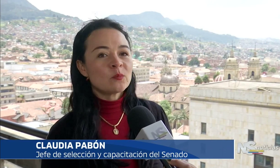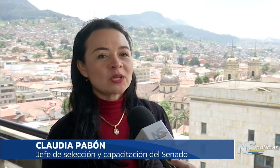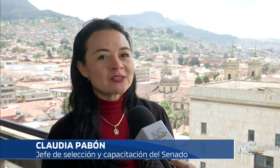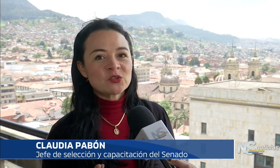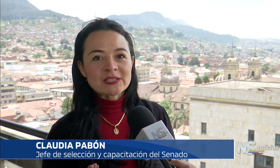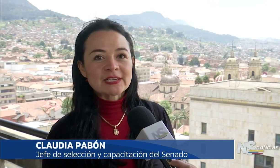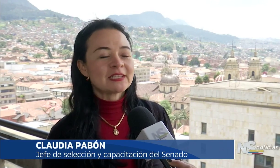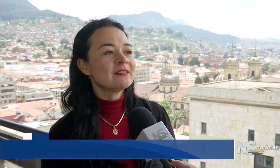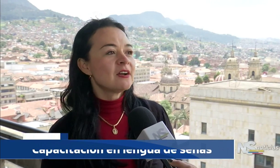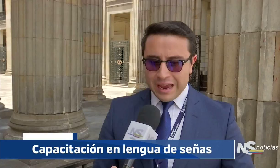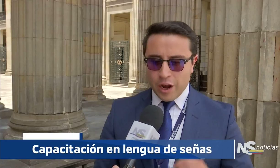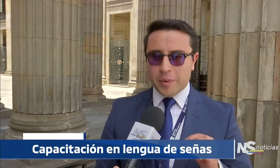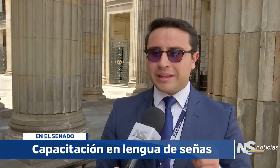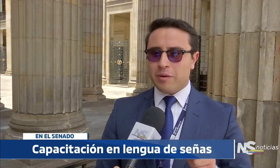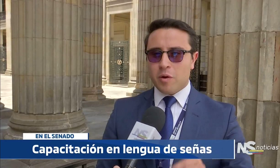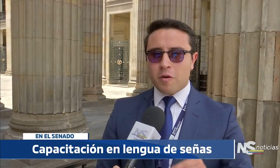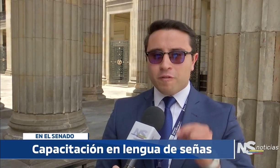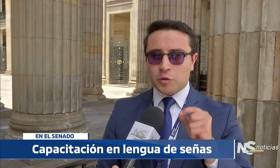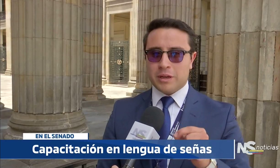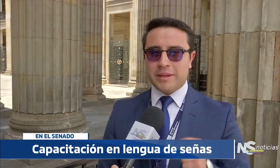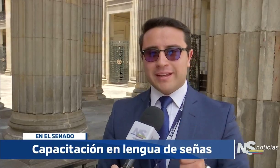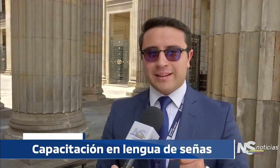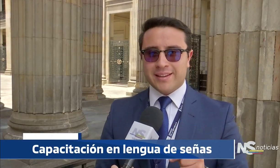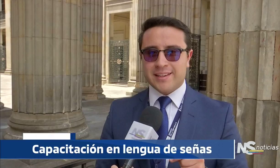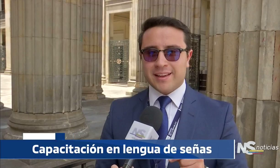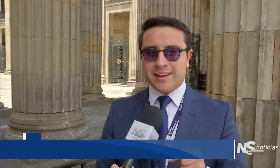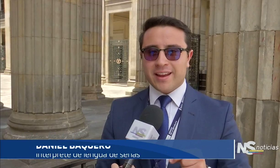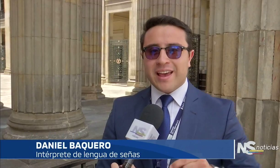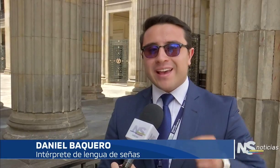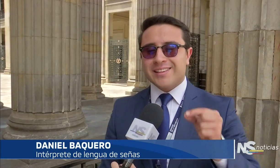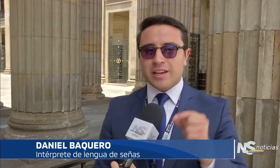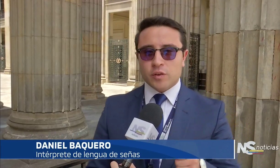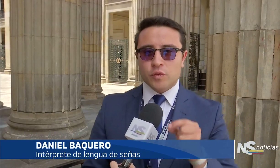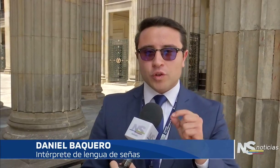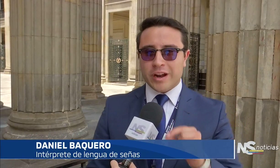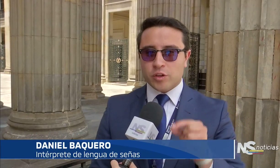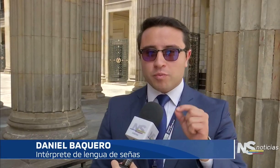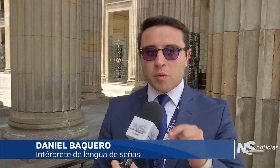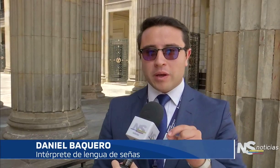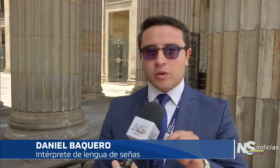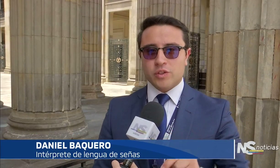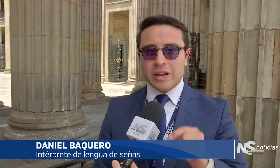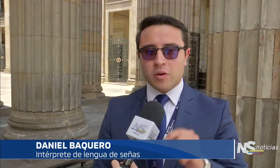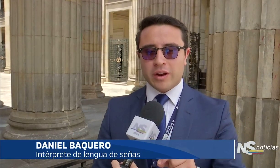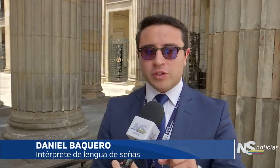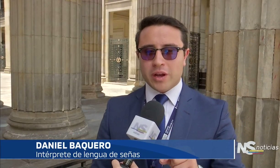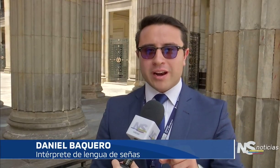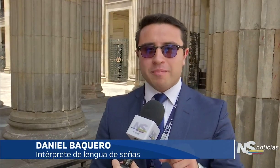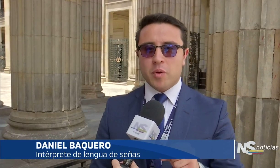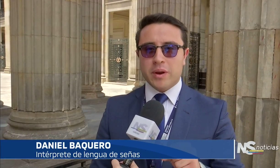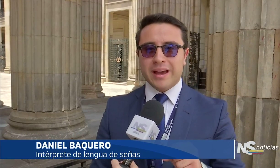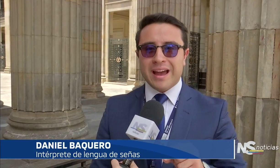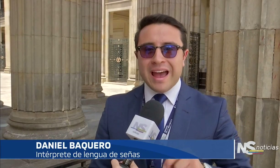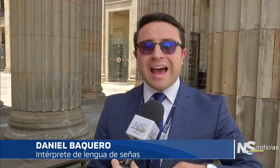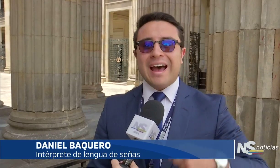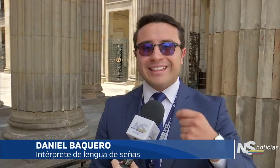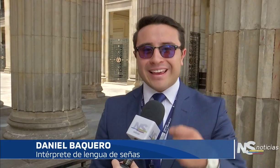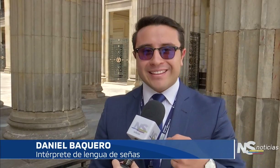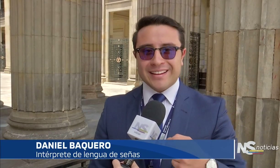comunicación asertiva. El objetivo fundamental de este taller es que los funcionarios públicos del Congreso de la República atiendan